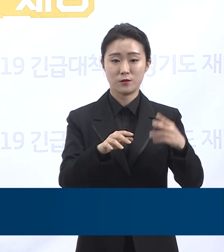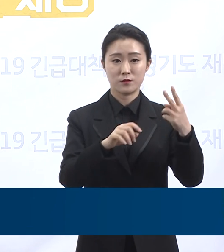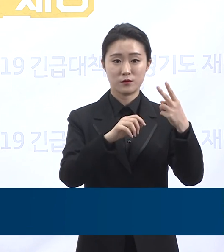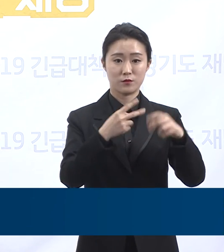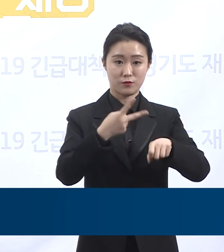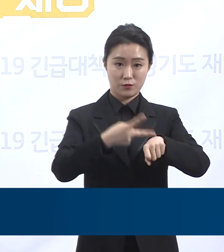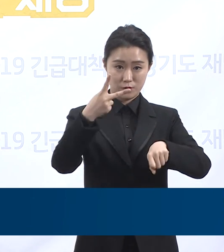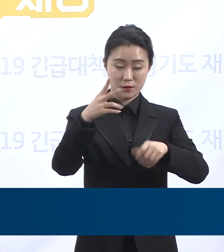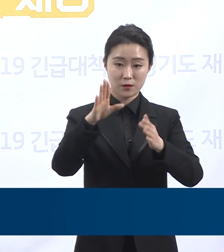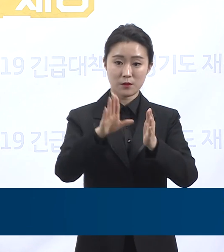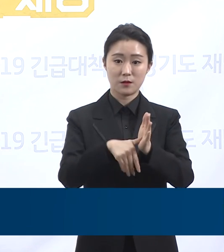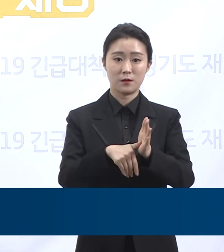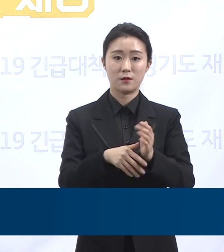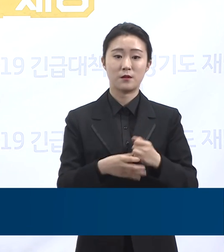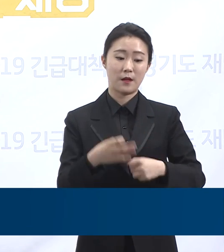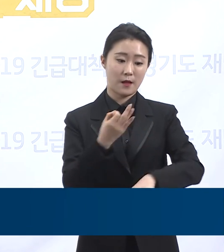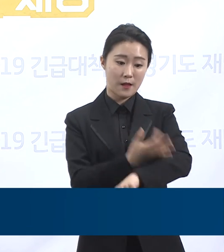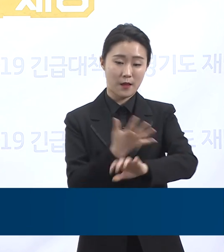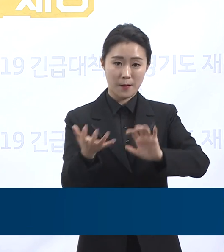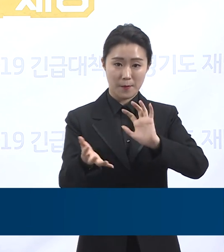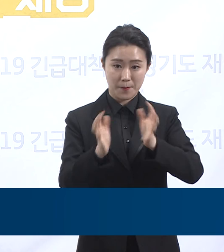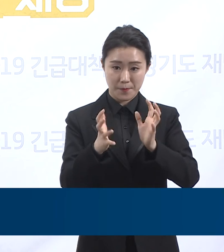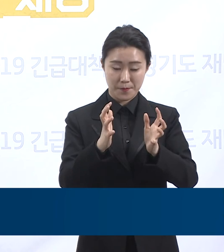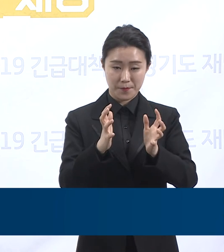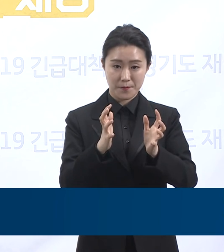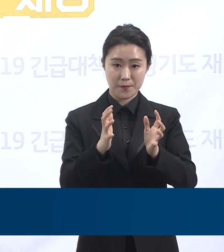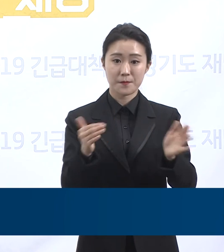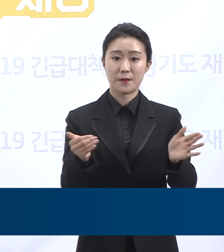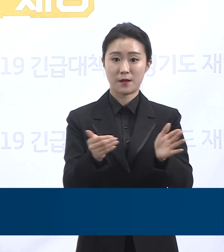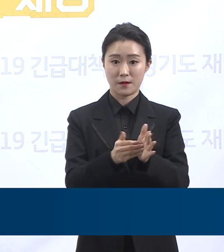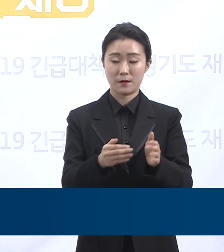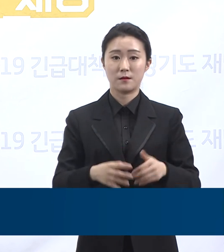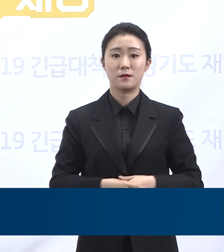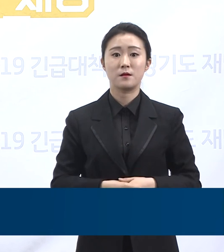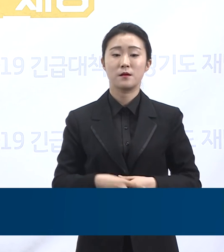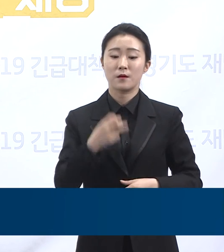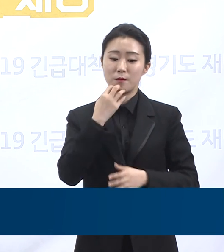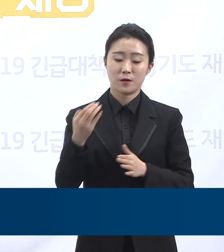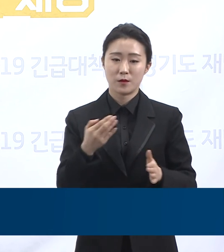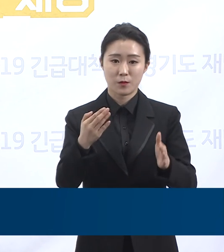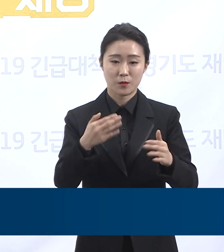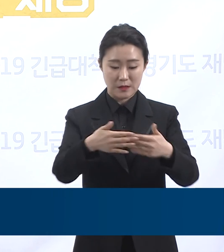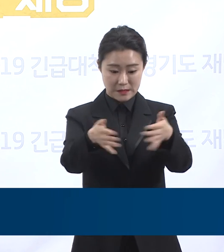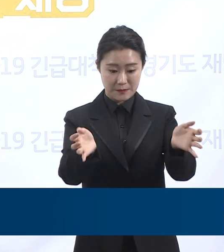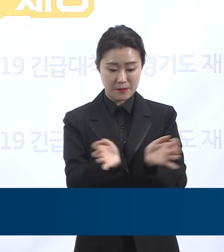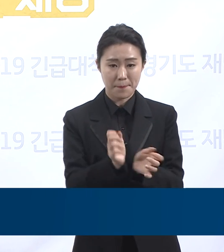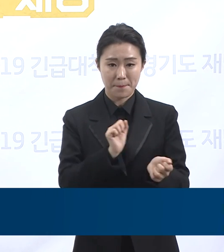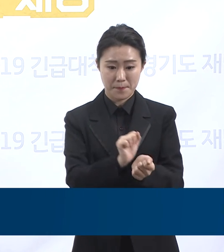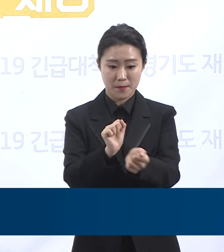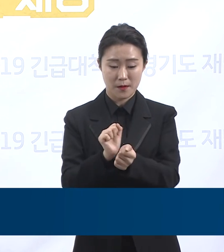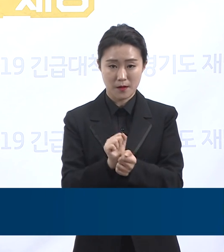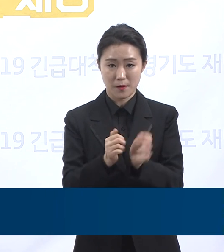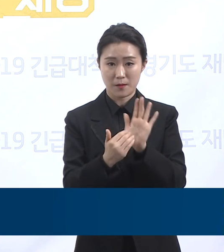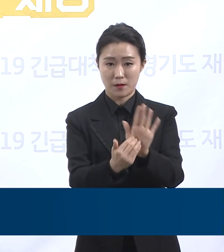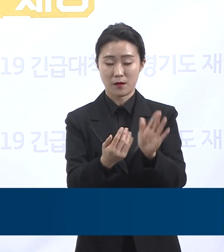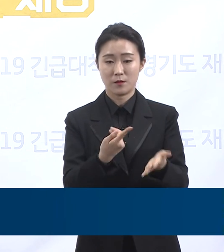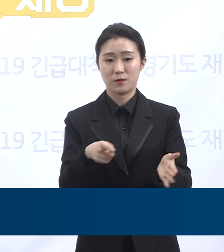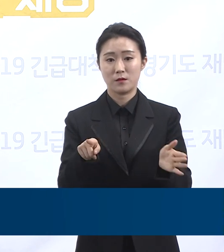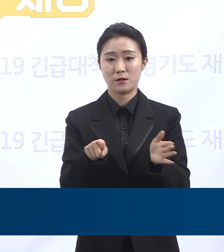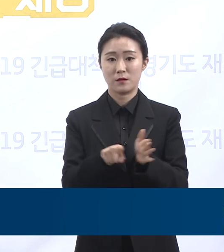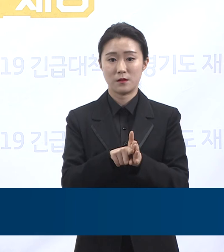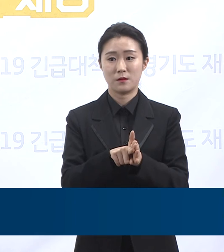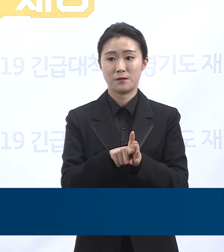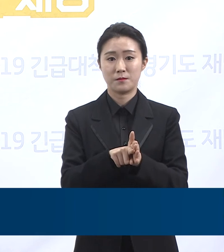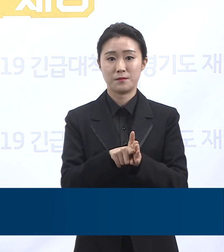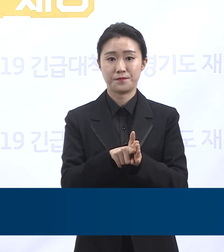민간종합병원장님들과 간담회를 가졌고 도내 집단 환자 발생을 대비한 추가 병상 지원 협조와 코로나19